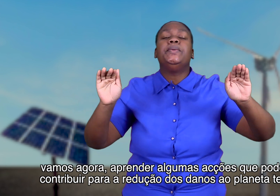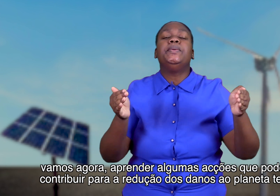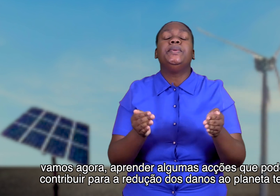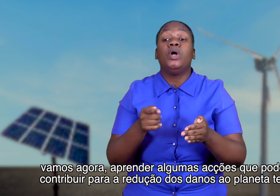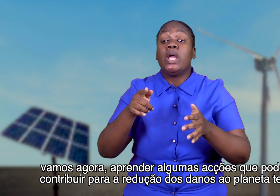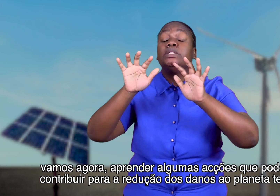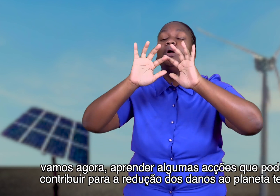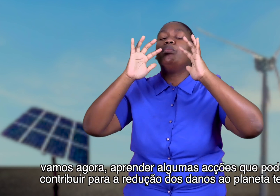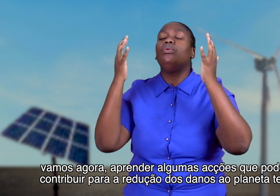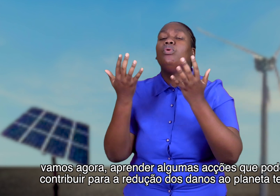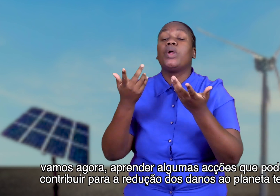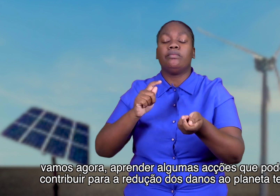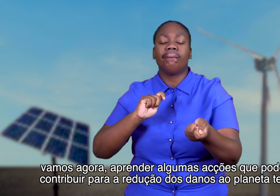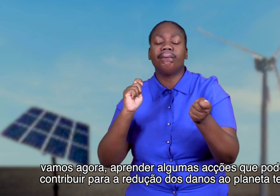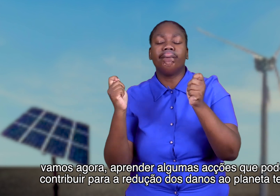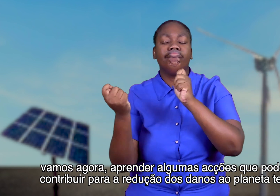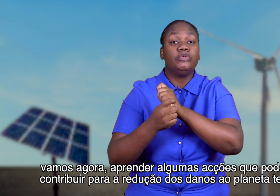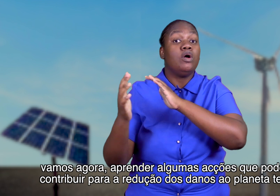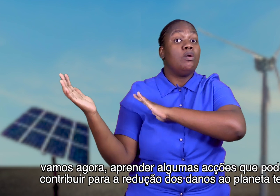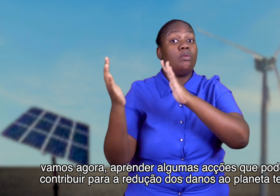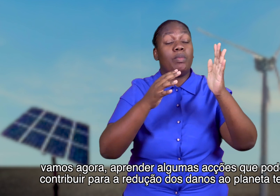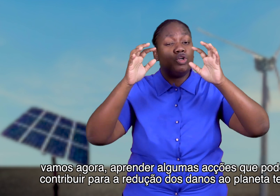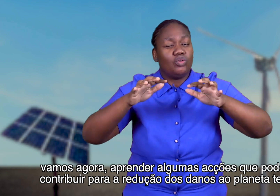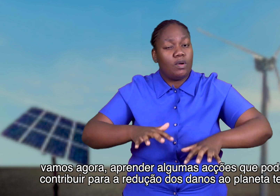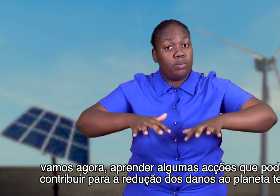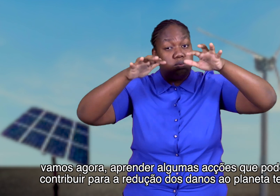podem contribuir para a redução dos danos ao planeta Terra.